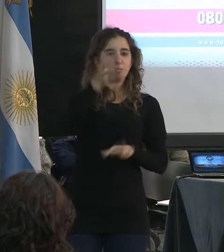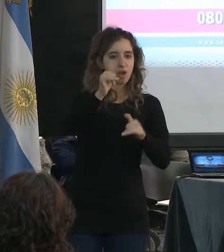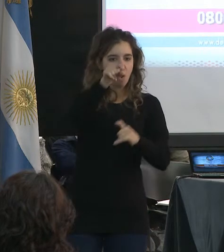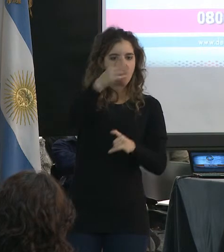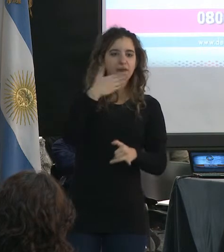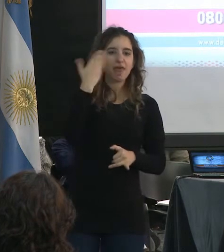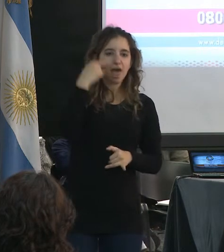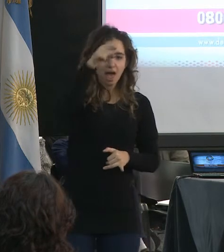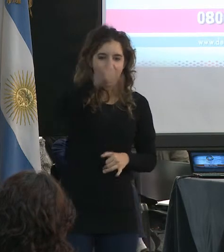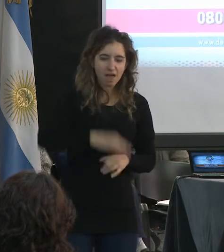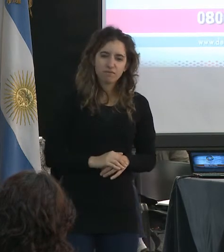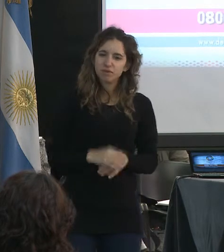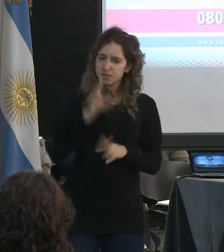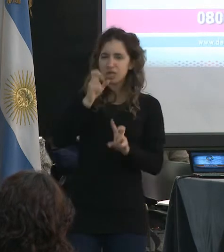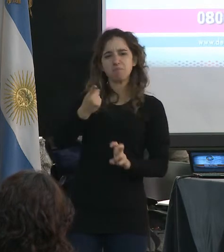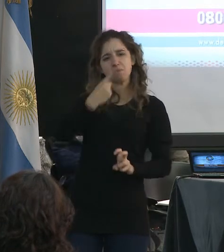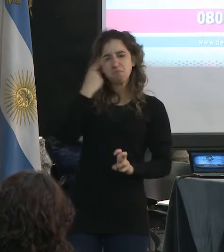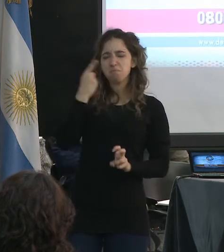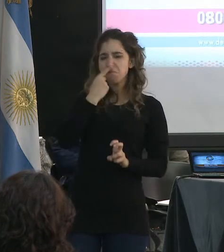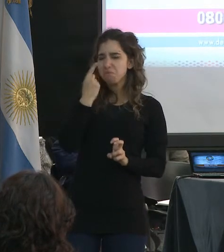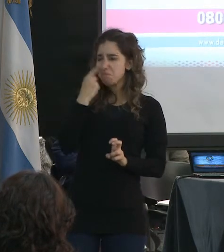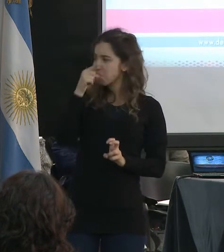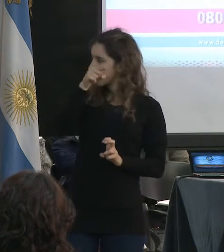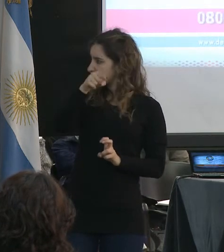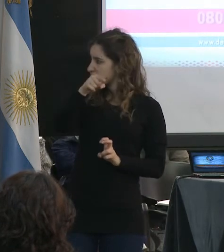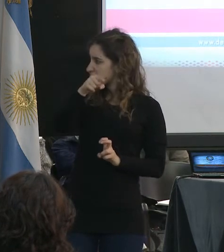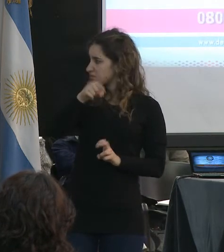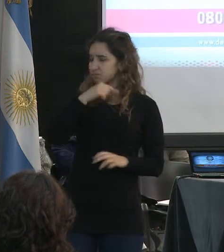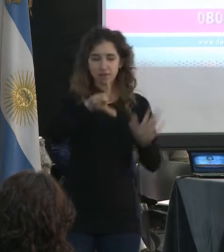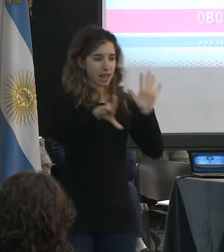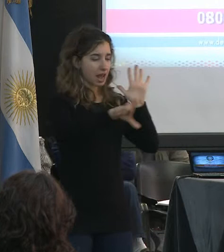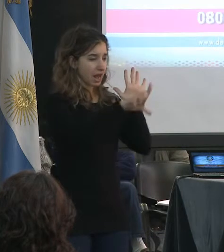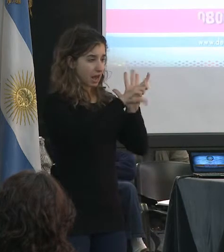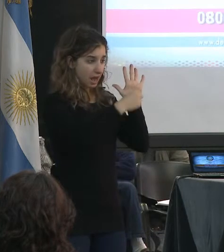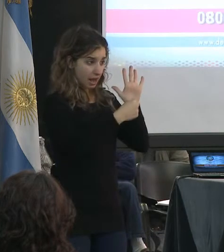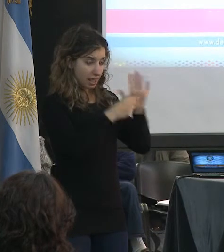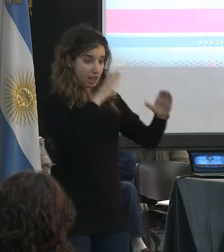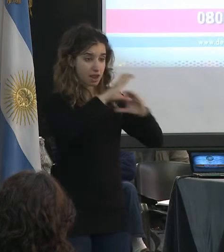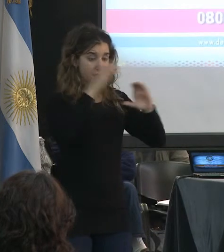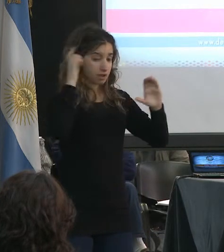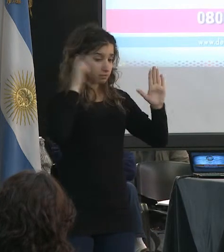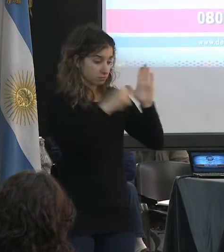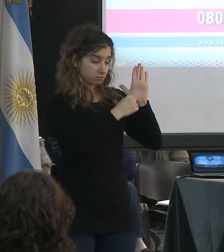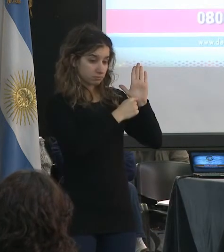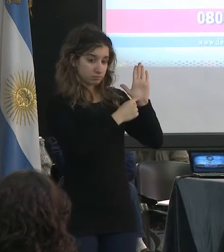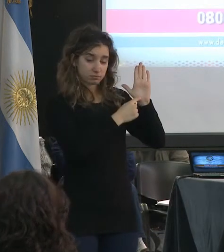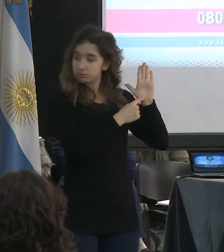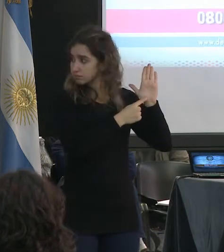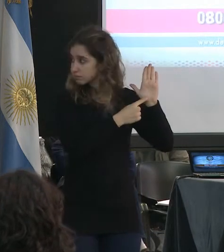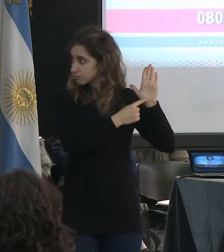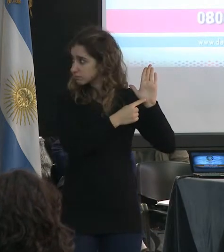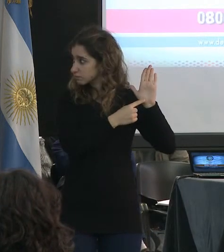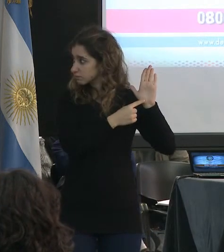mucho agrado me interesa de que esta nueva ley de radiodifusión incursione